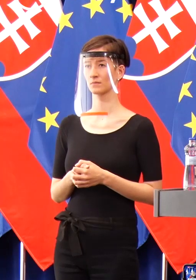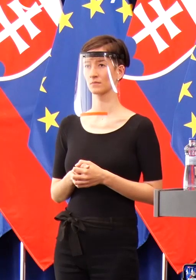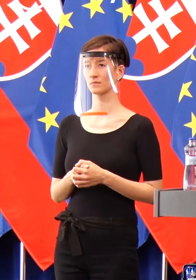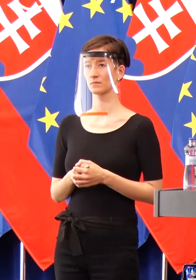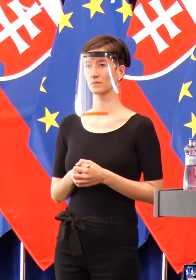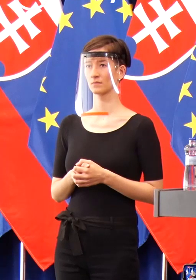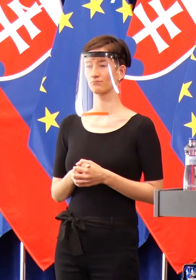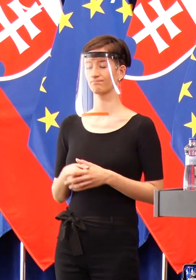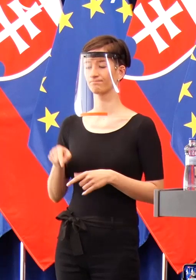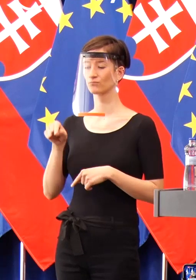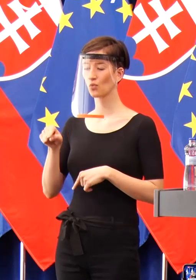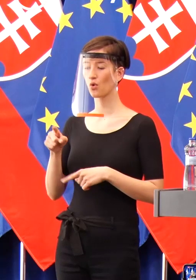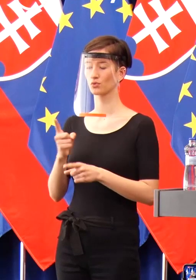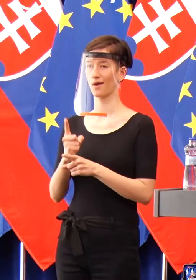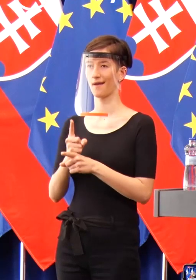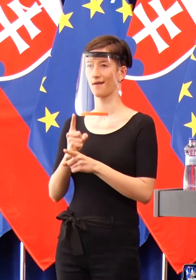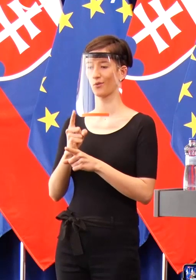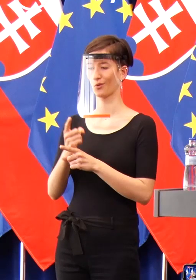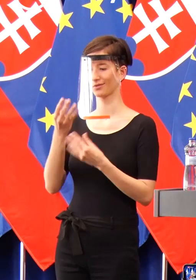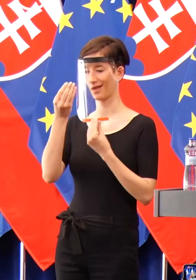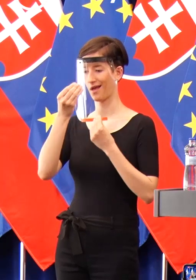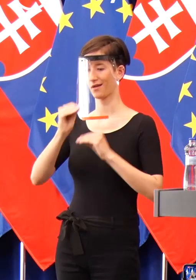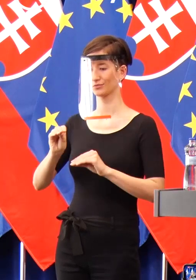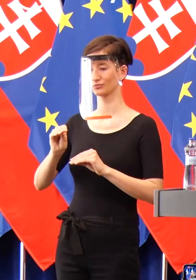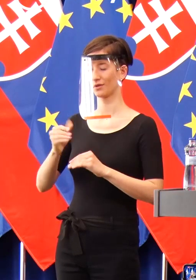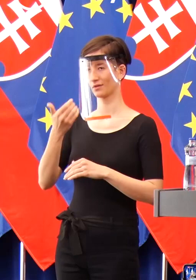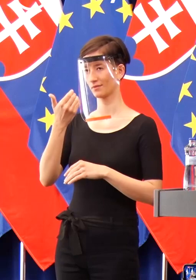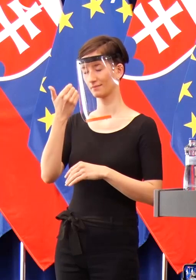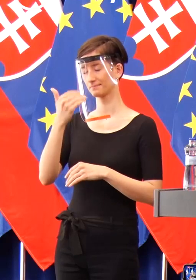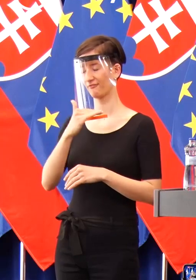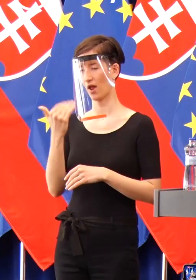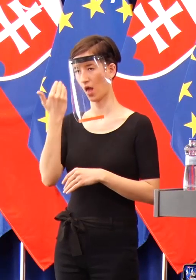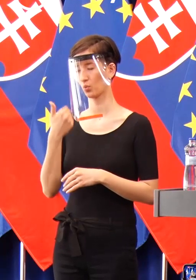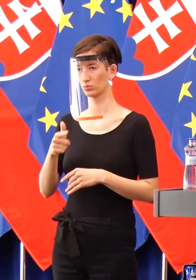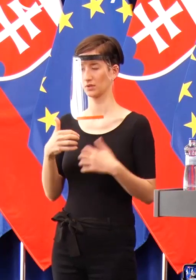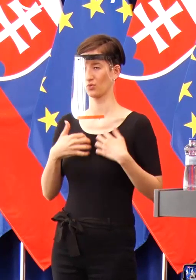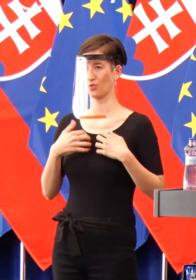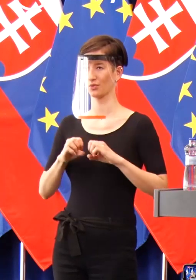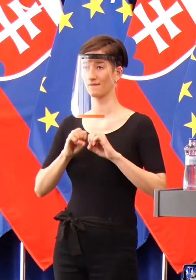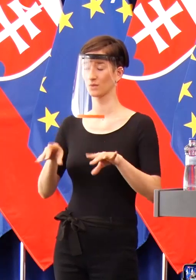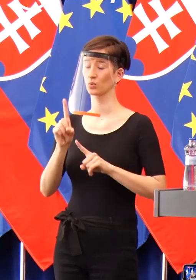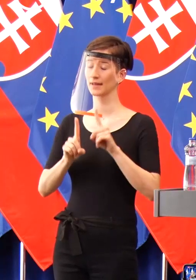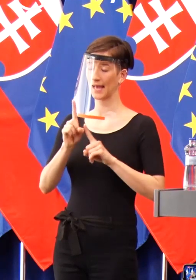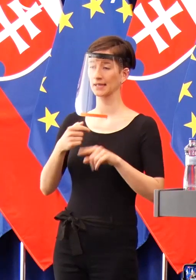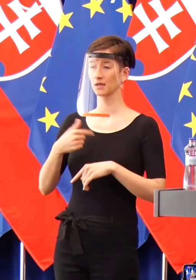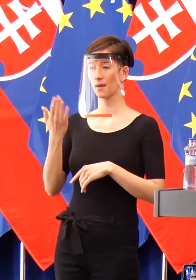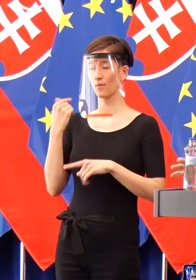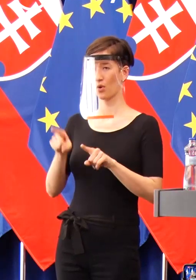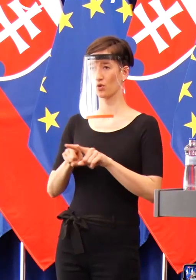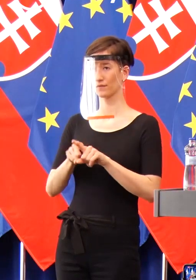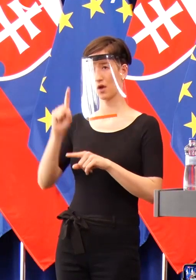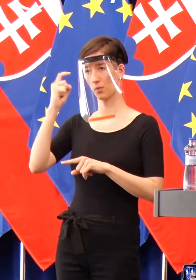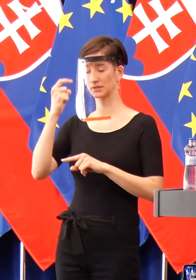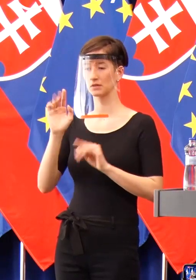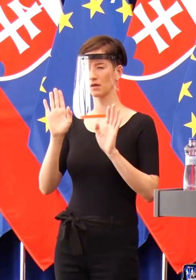Jednoducho, dostali sme darček do vienka, keď sme už všetci si možno mysleli, a aj priznávam aj ja chvíľami, že už by sme mohli